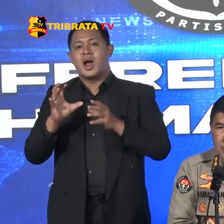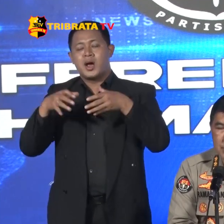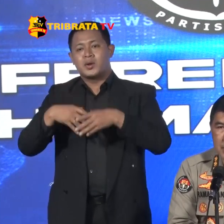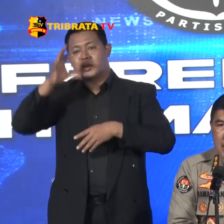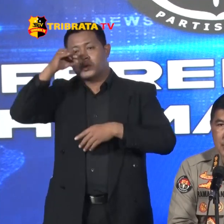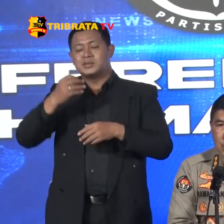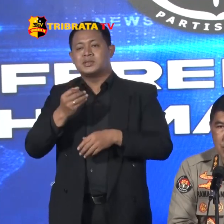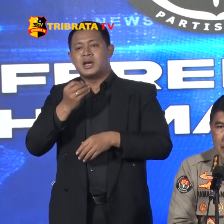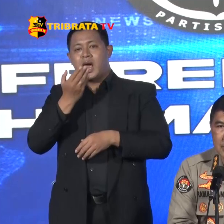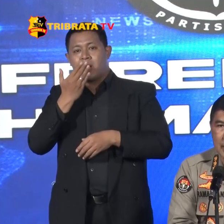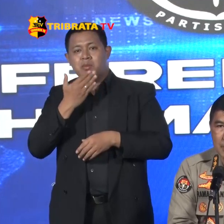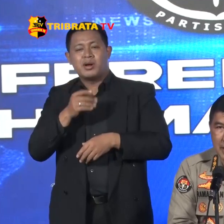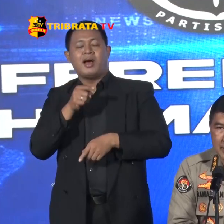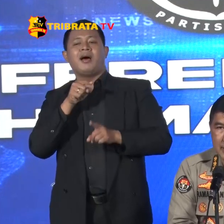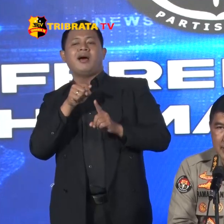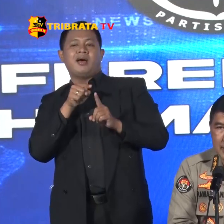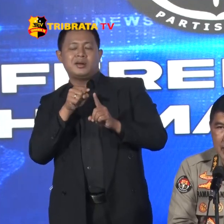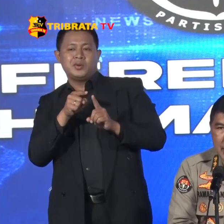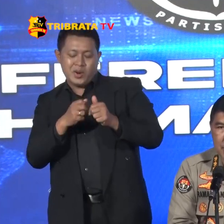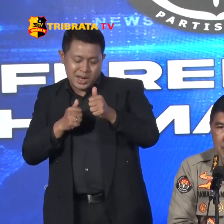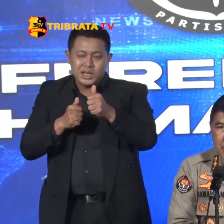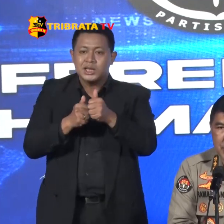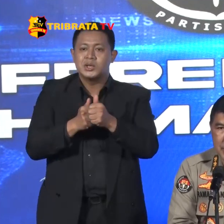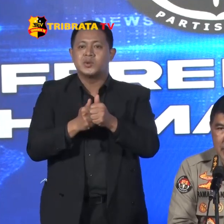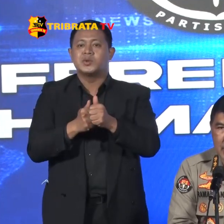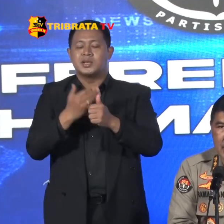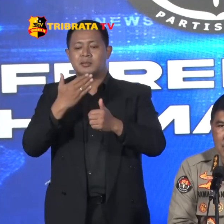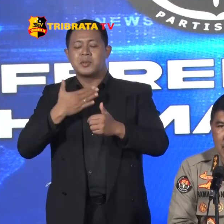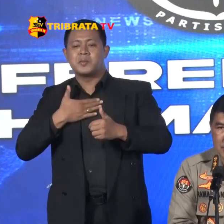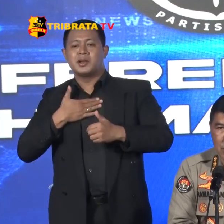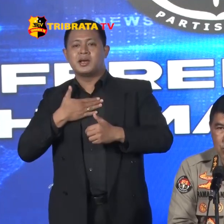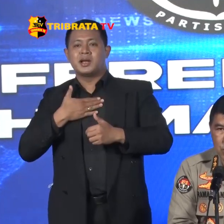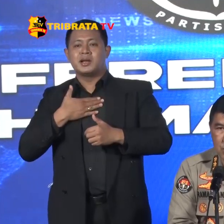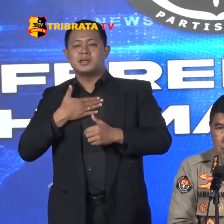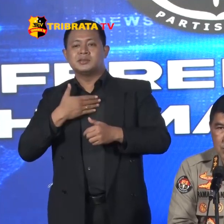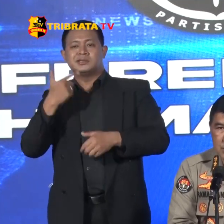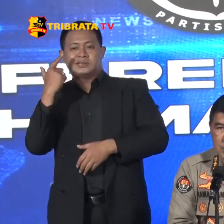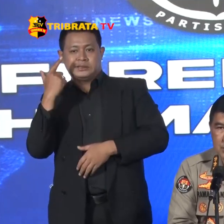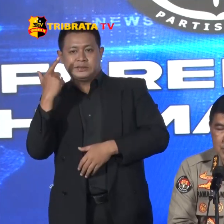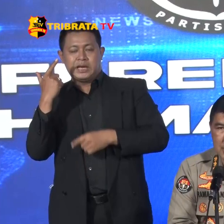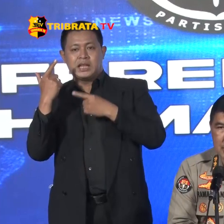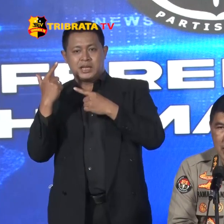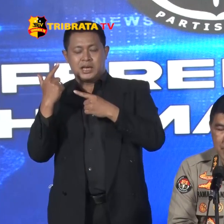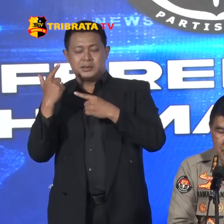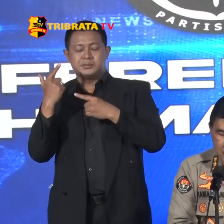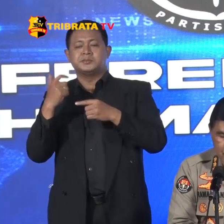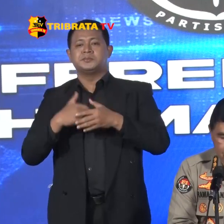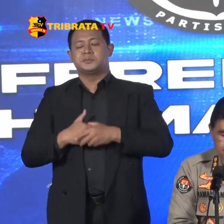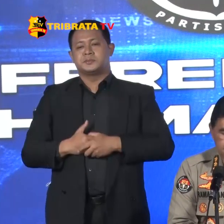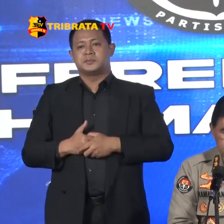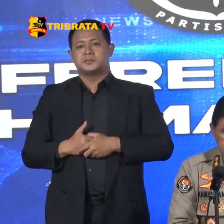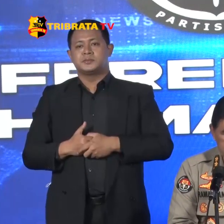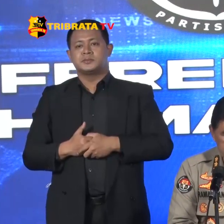Yang diduga terlibat Dalam kepemilikan Atau asal-usul Senjata api